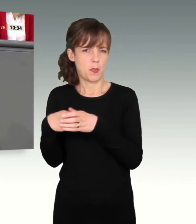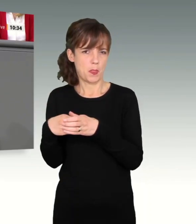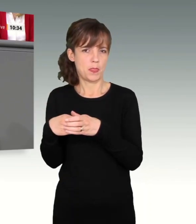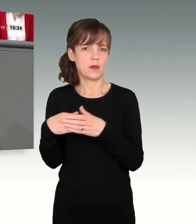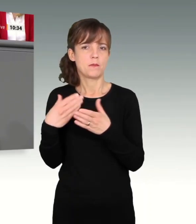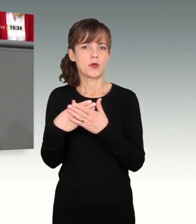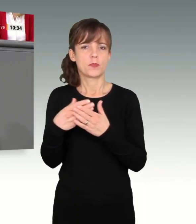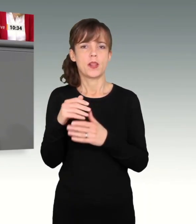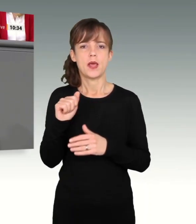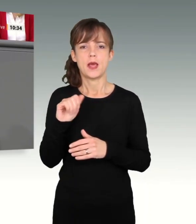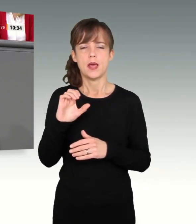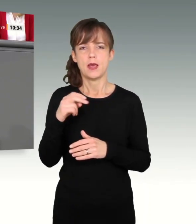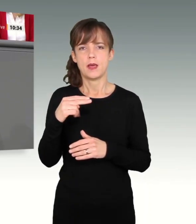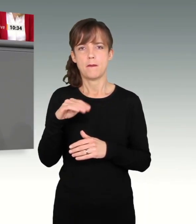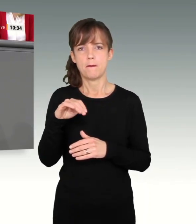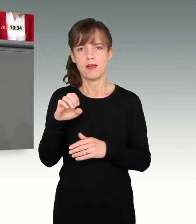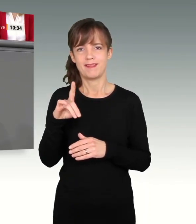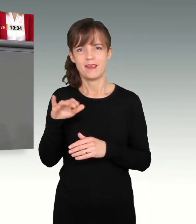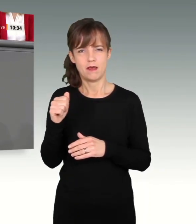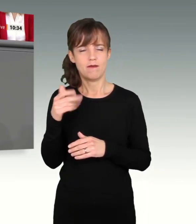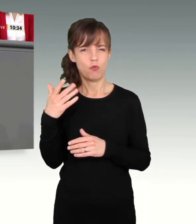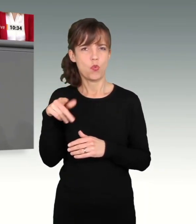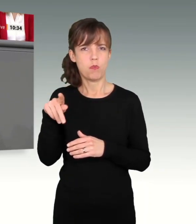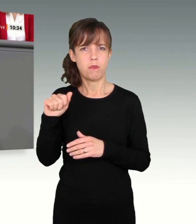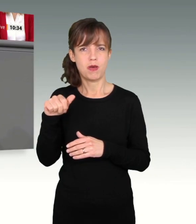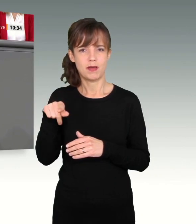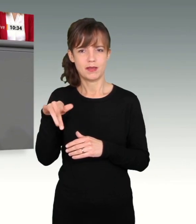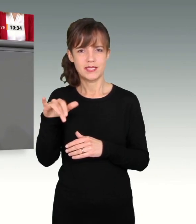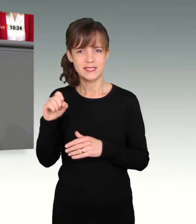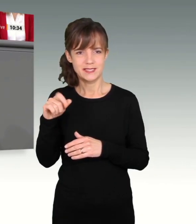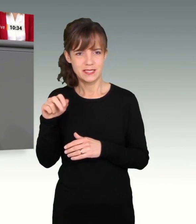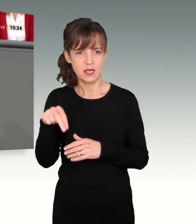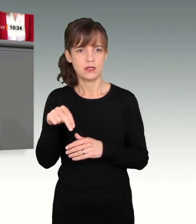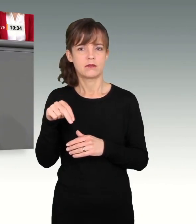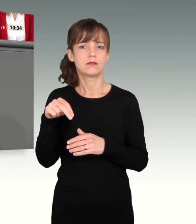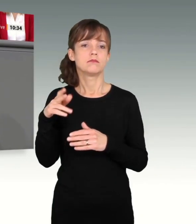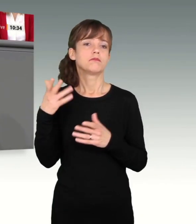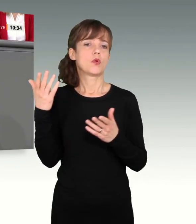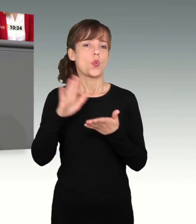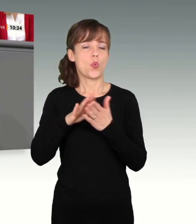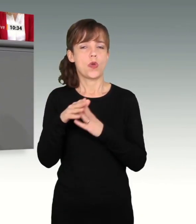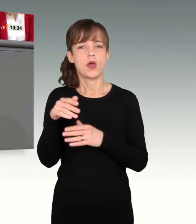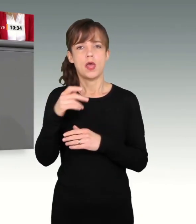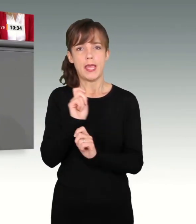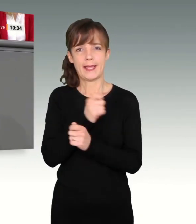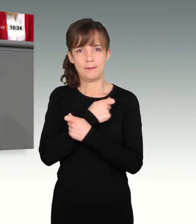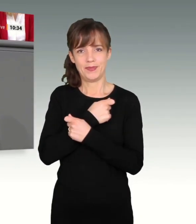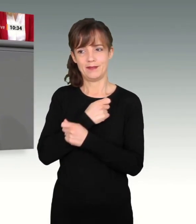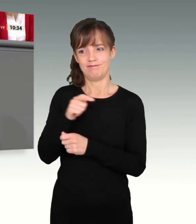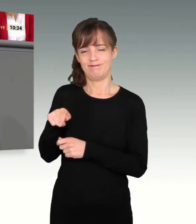die Ahmadiyya in Pakistan, die Bahai im Iran oder die Kopten in Ägypten. Das ist nicht